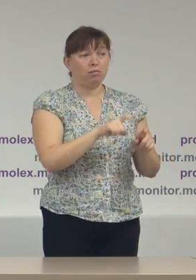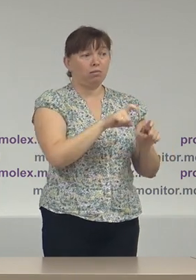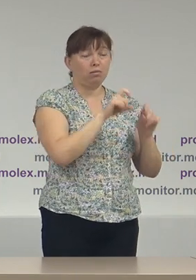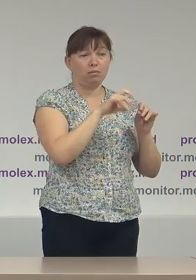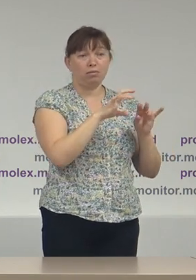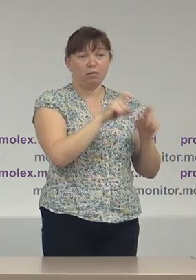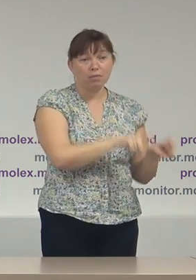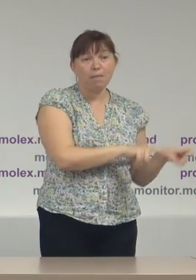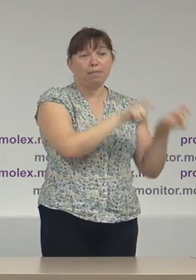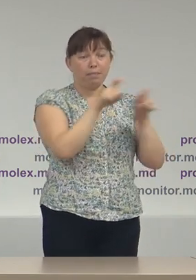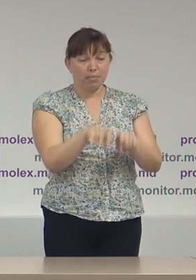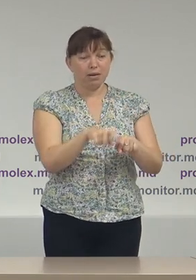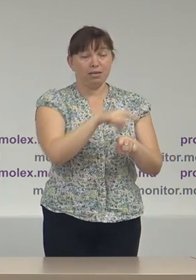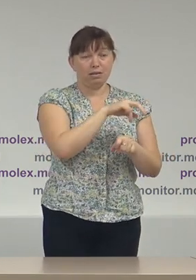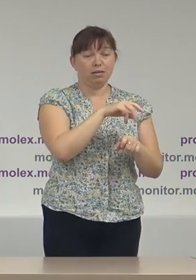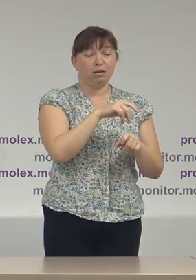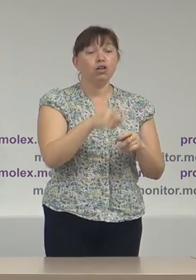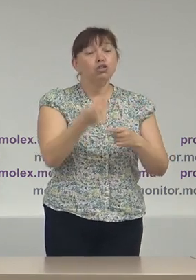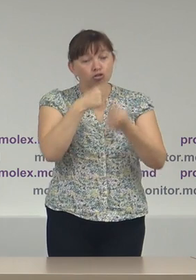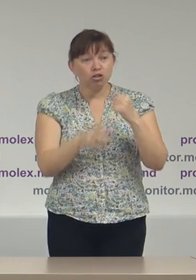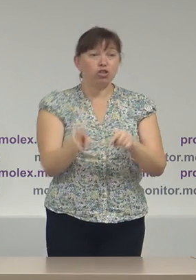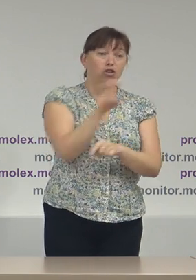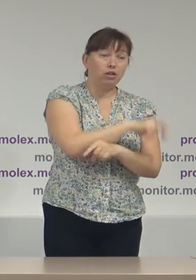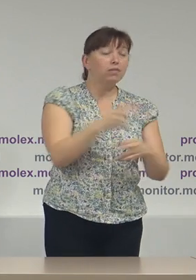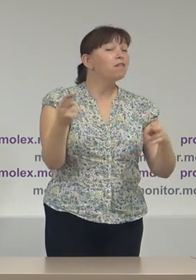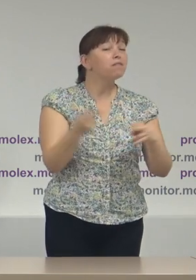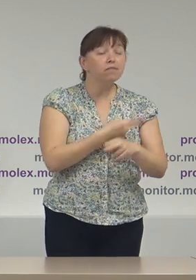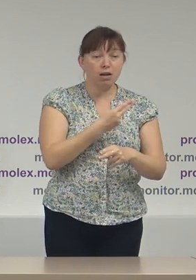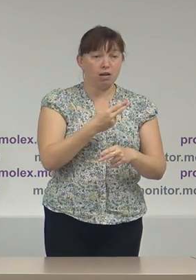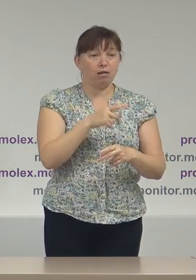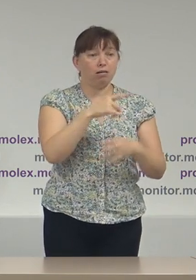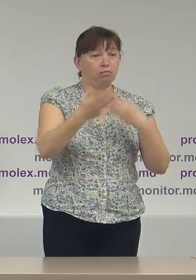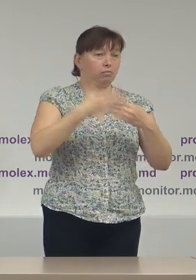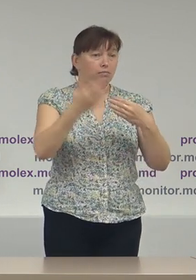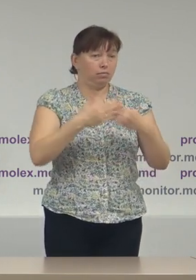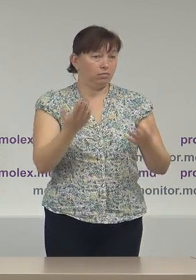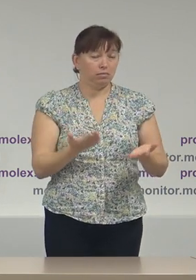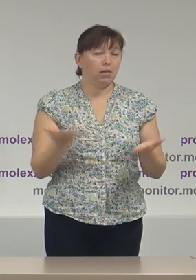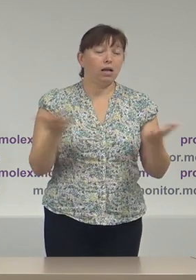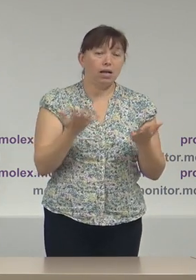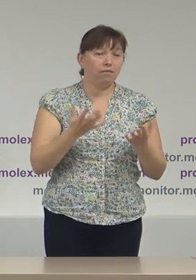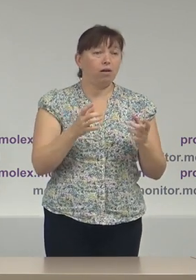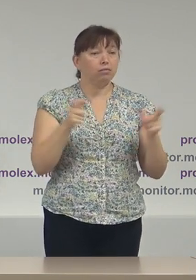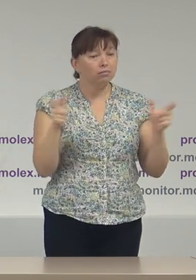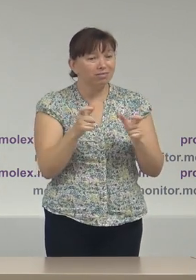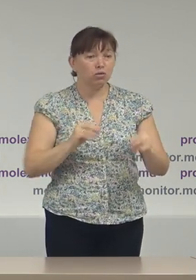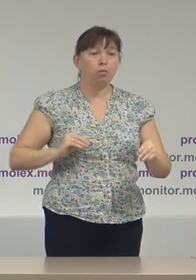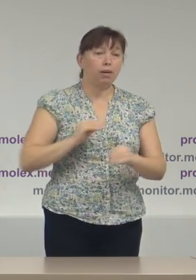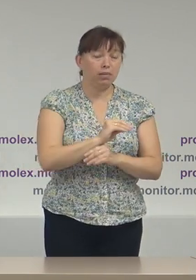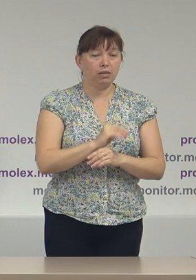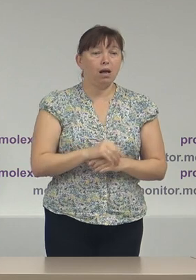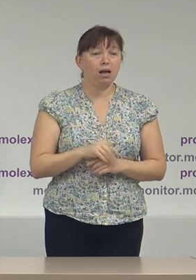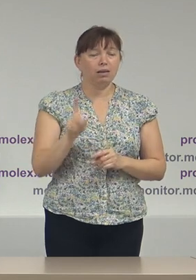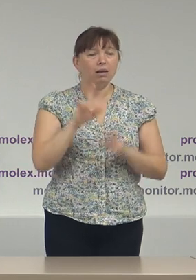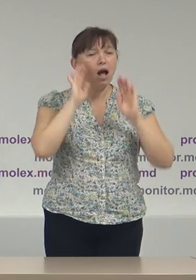acest teritoriu și reveni înapoi, fără a fi supuși anumitor limitări sau restricții suplimentare de